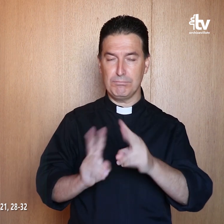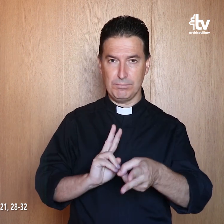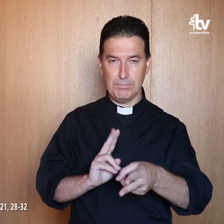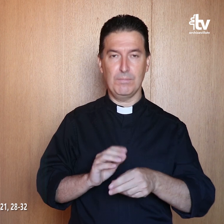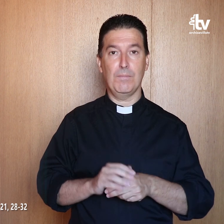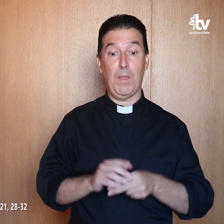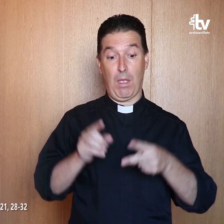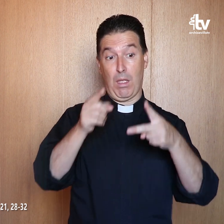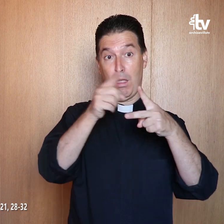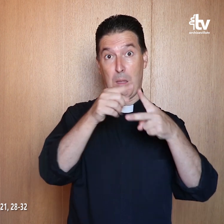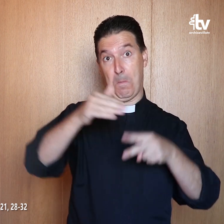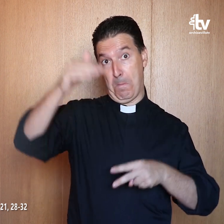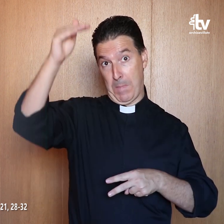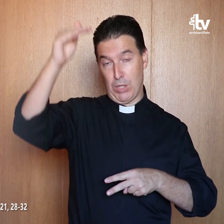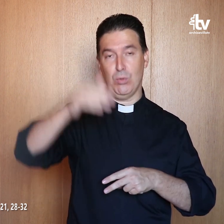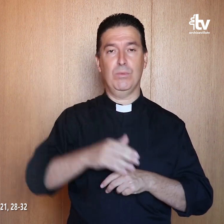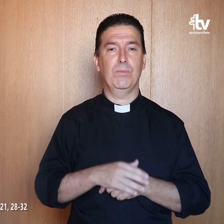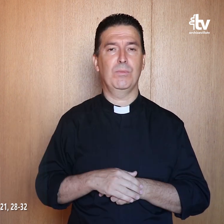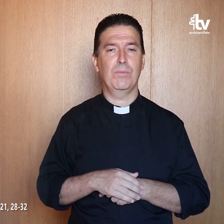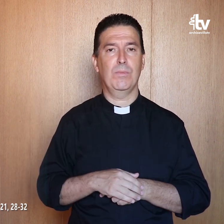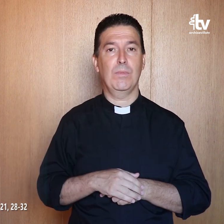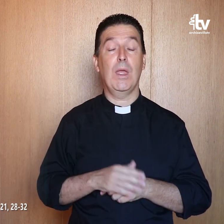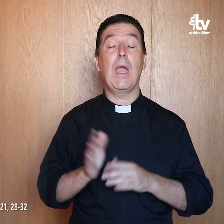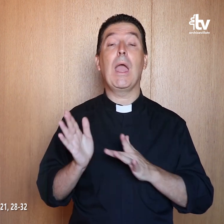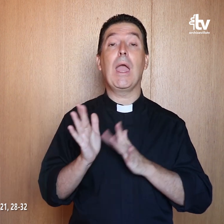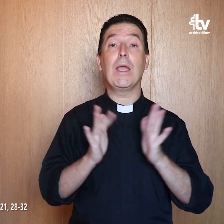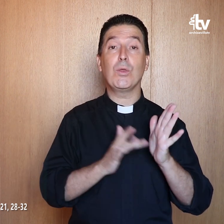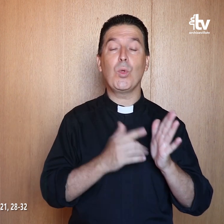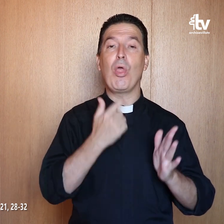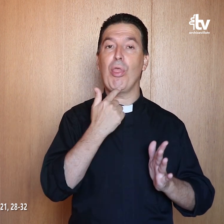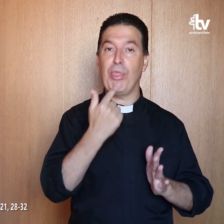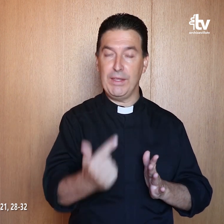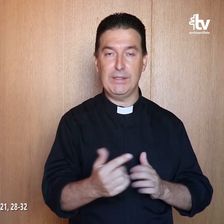Contestaron, el primero. Jesús les dijo,